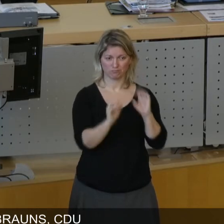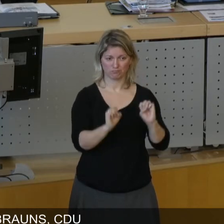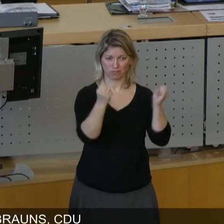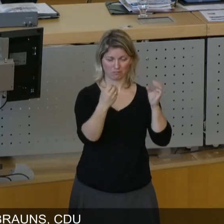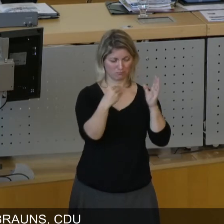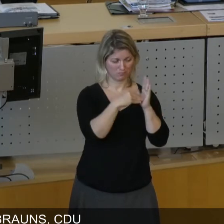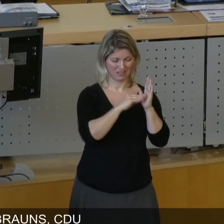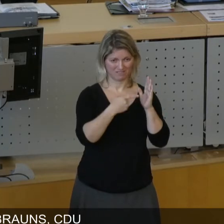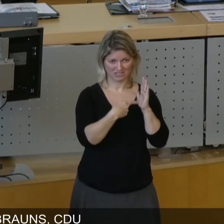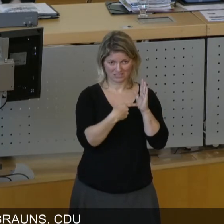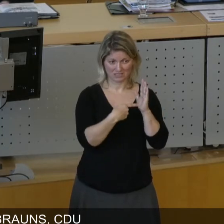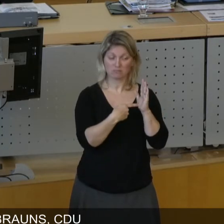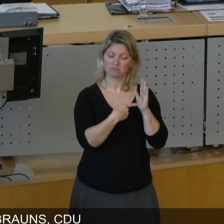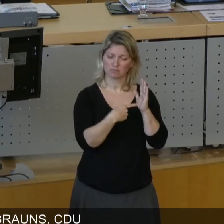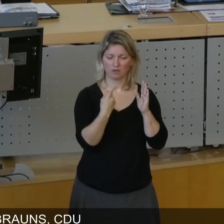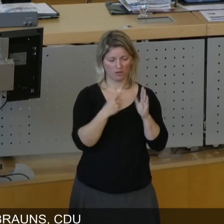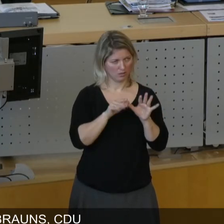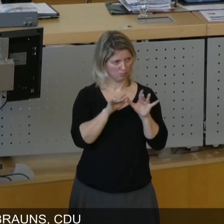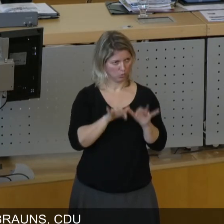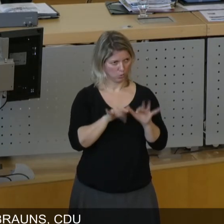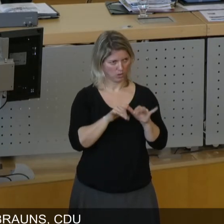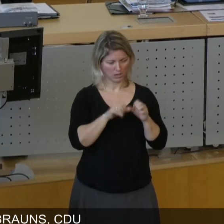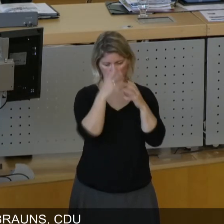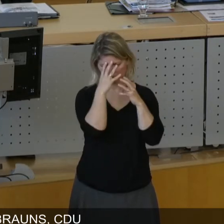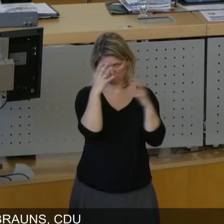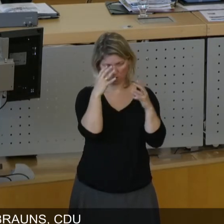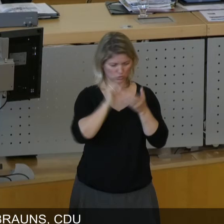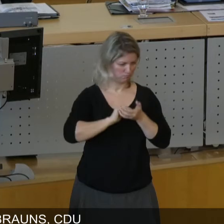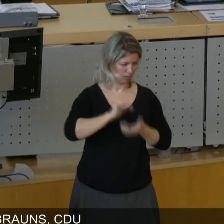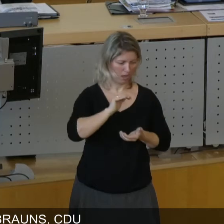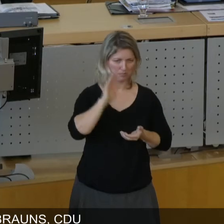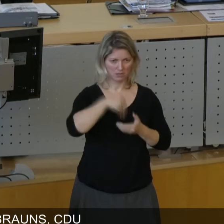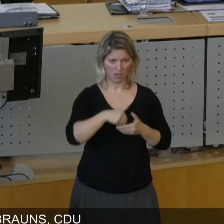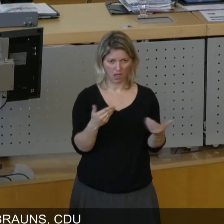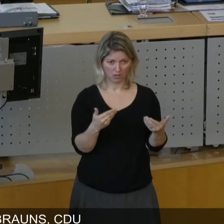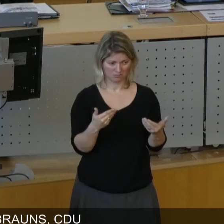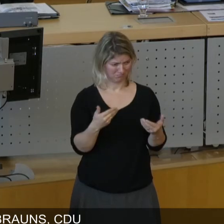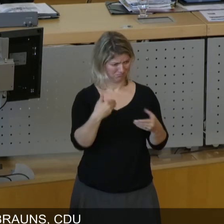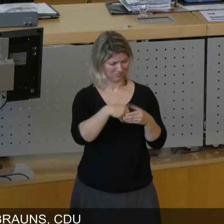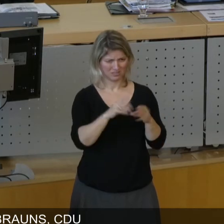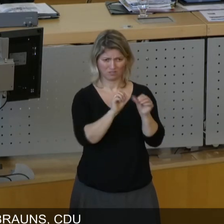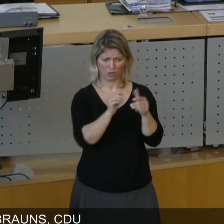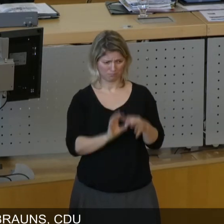bürokratisches Monstrum, mit Unterschriften, das ist ja angelehnt an die